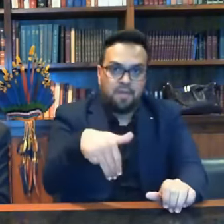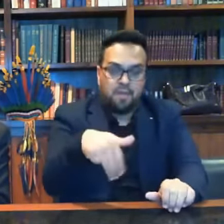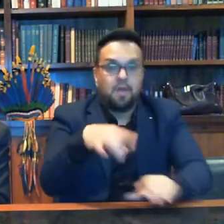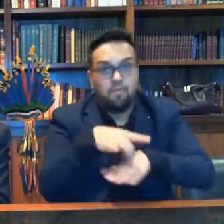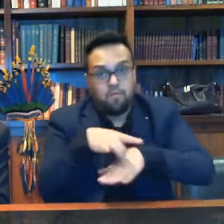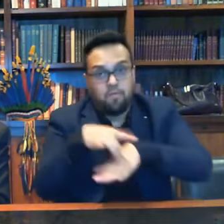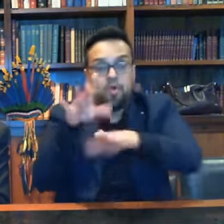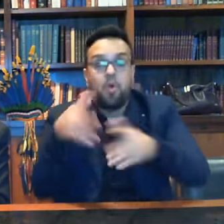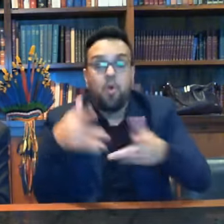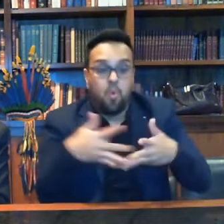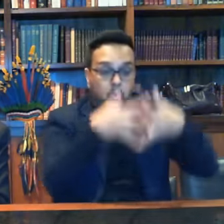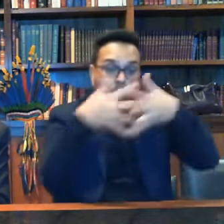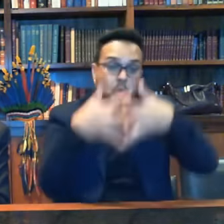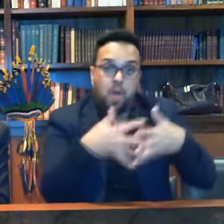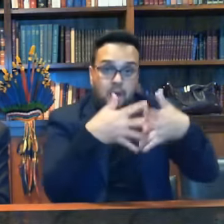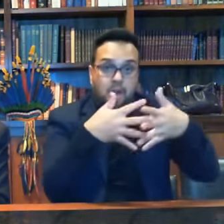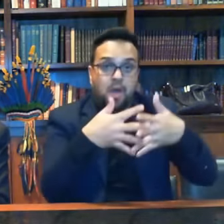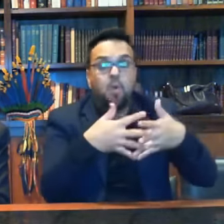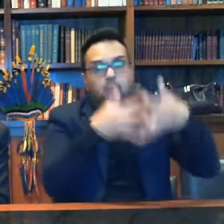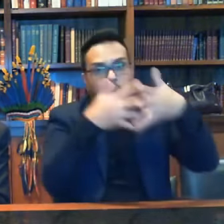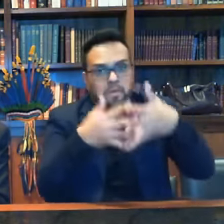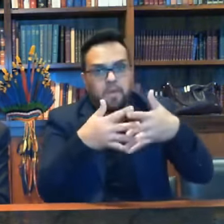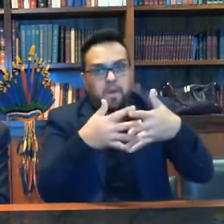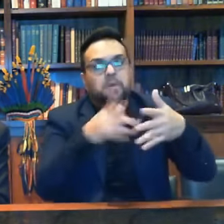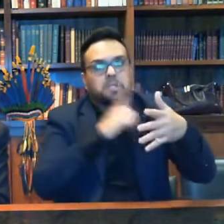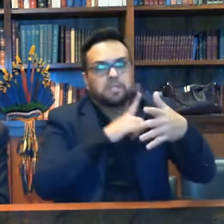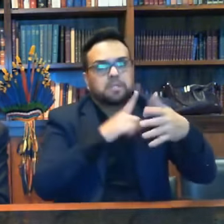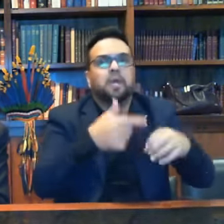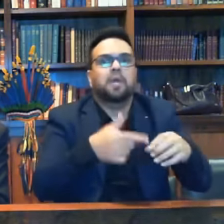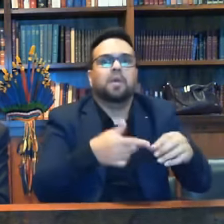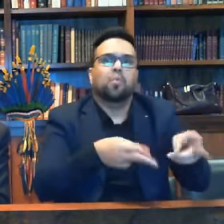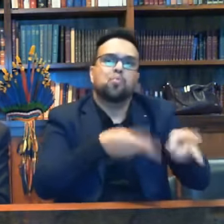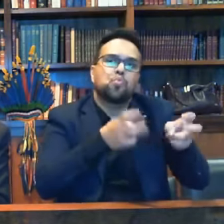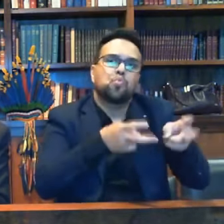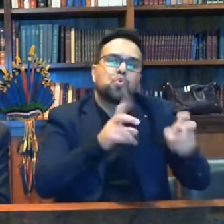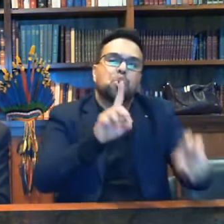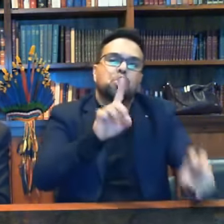o caminhão o consumiu diesel, consumiu pneu,